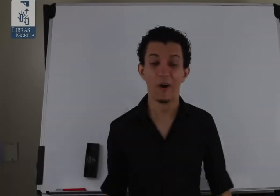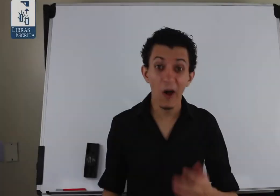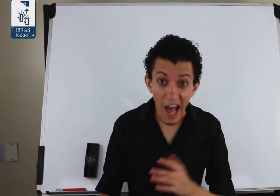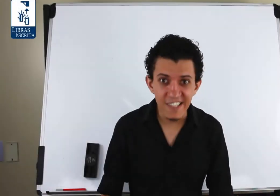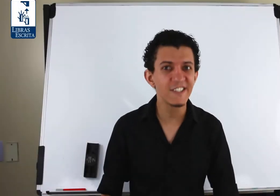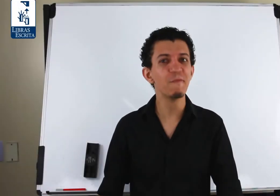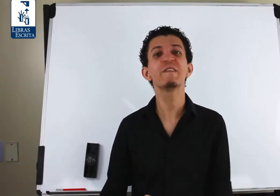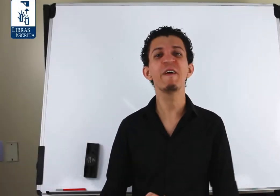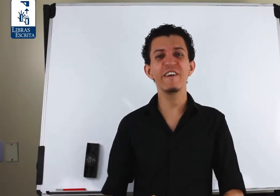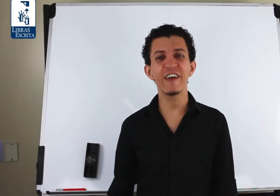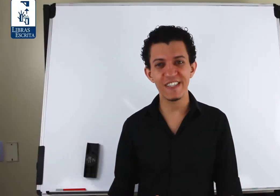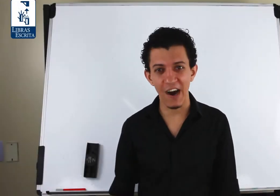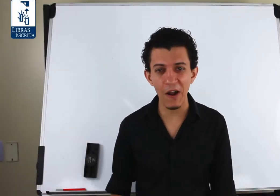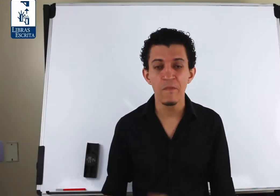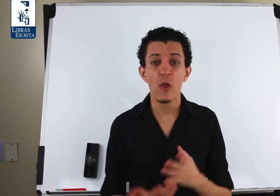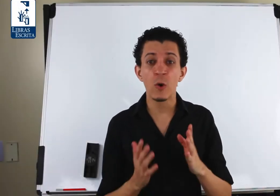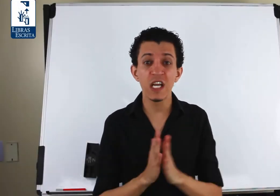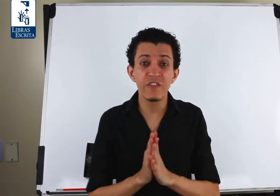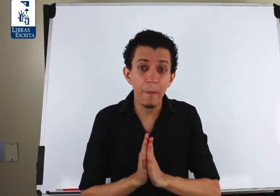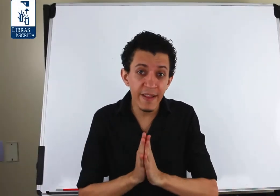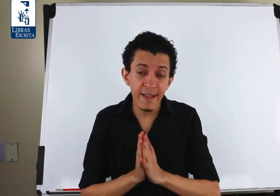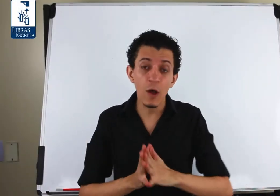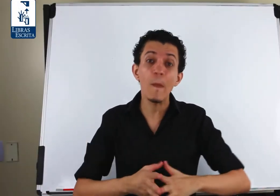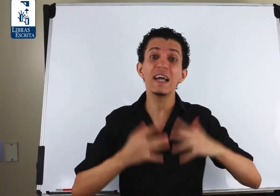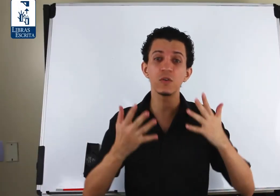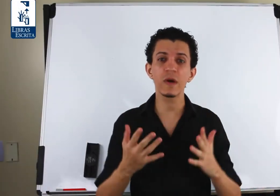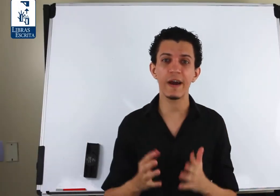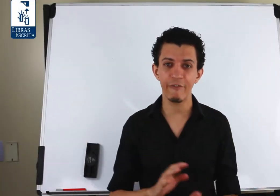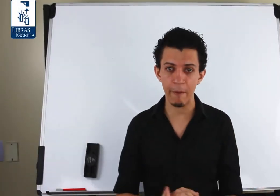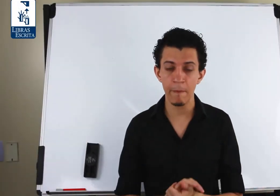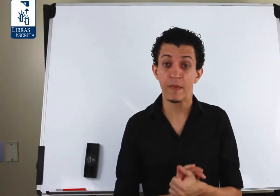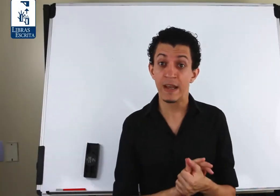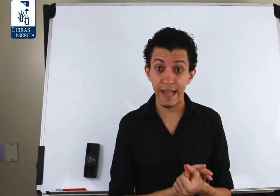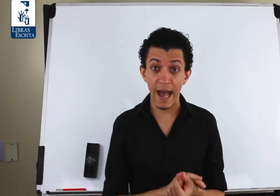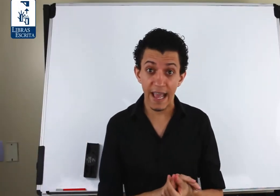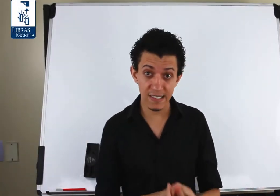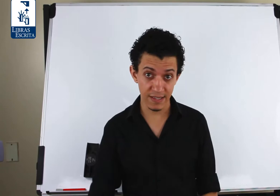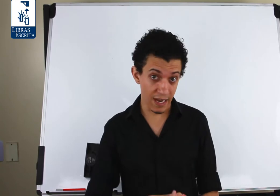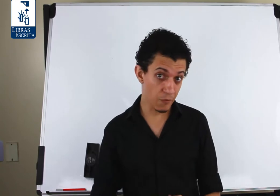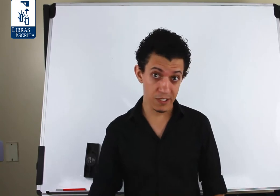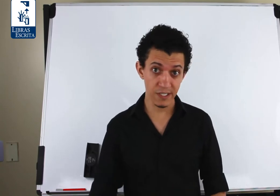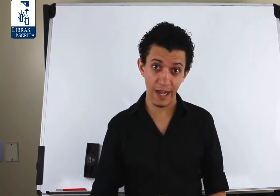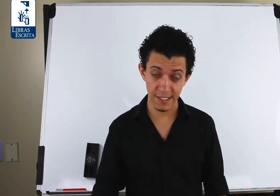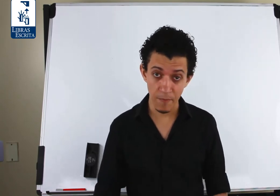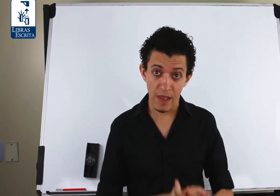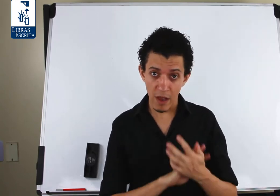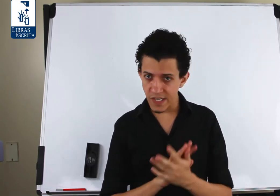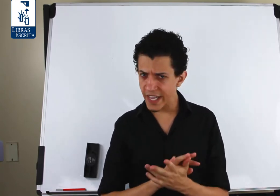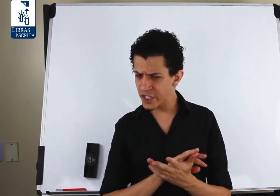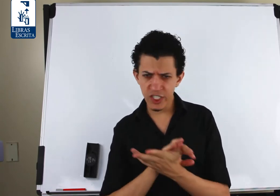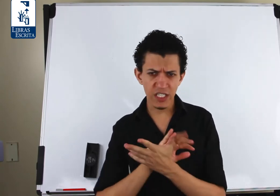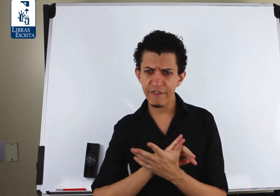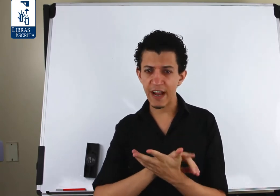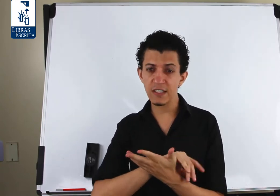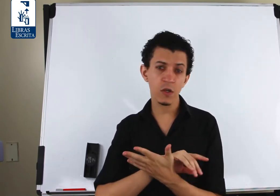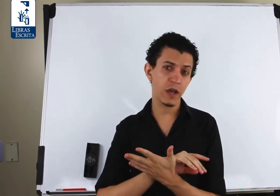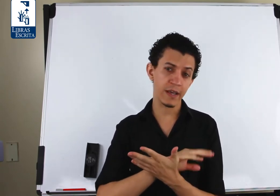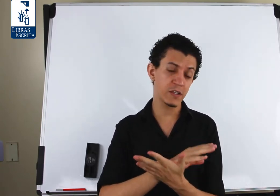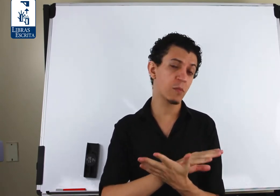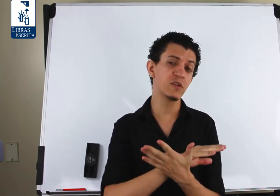Olá, seja muito bem-vindo a essa aula, onde a gente vai aprender então mais um grafêmo da Escrita da Língua de Sinais. É o seguinte, a gente já tem falado aqui sobre